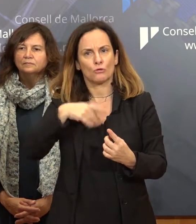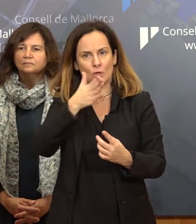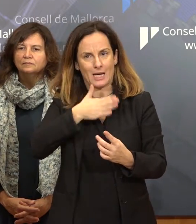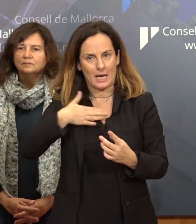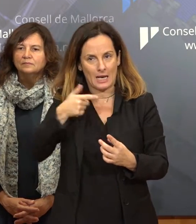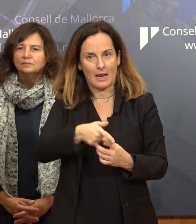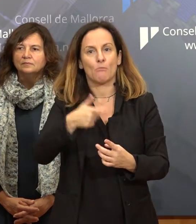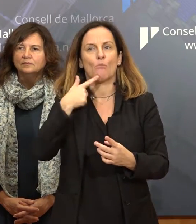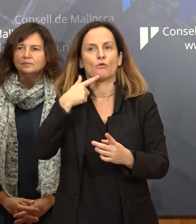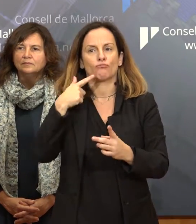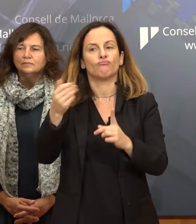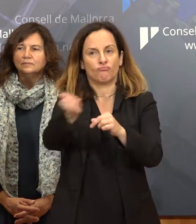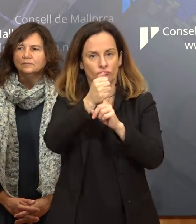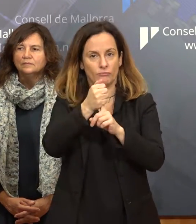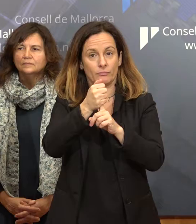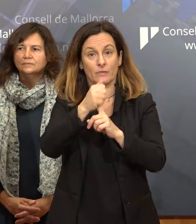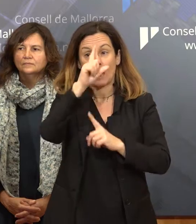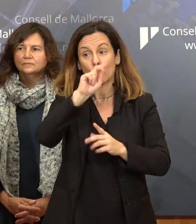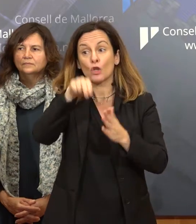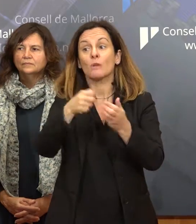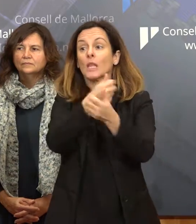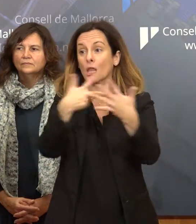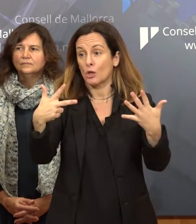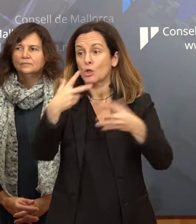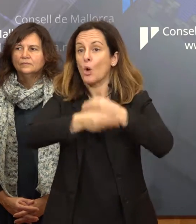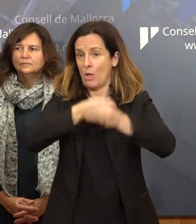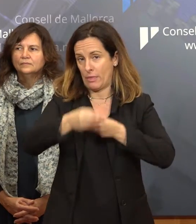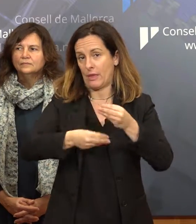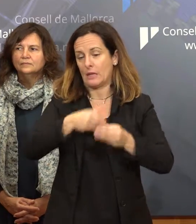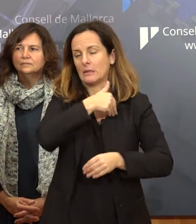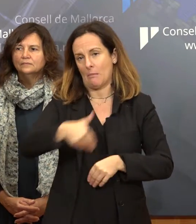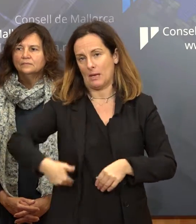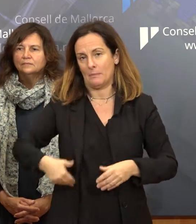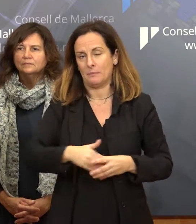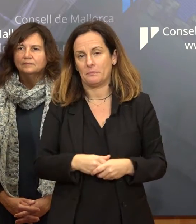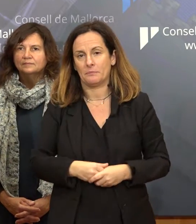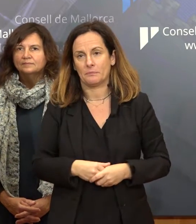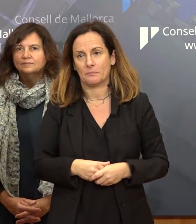i dins del 2018 se faran aquests examens.